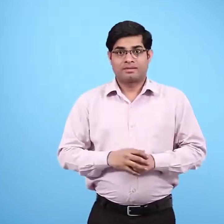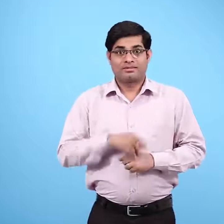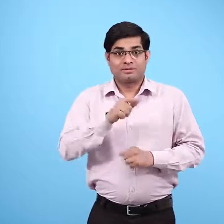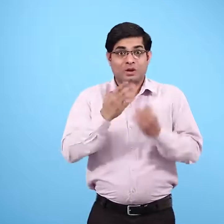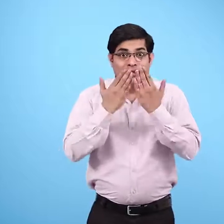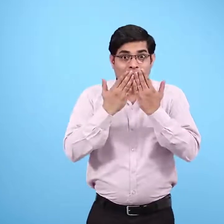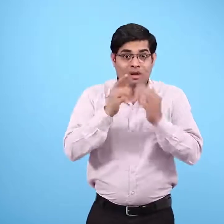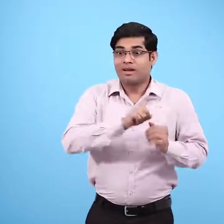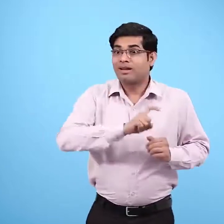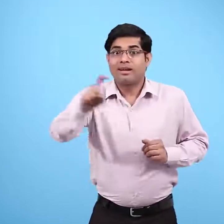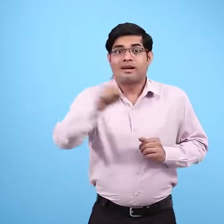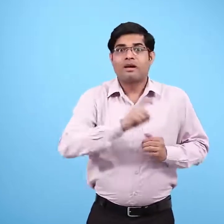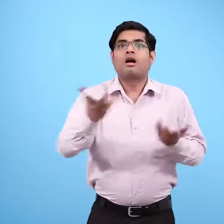बस से स्कूल जाना